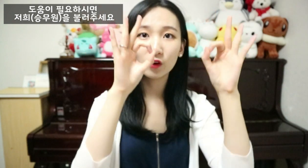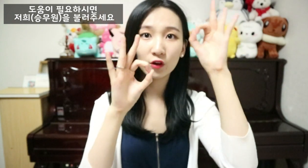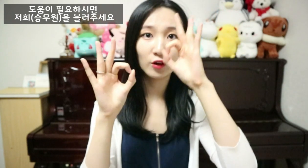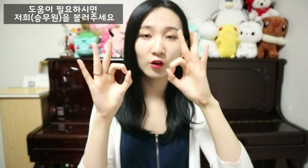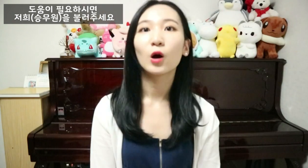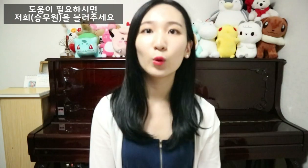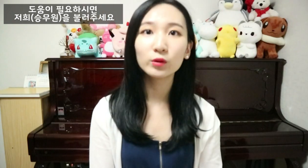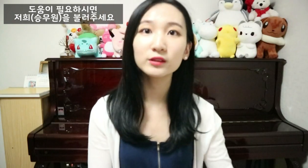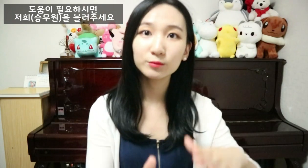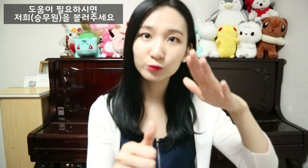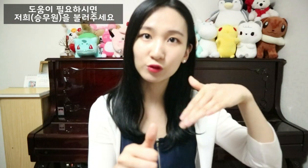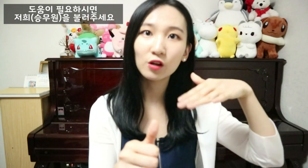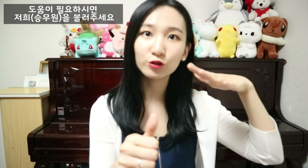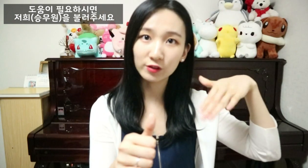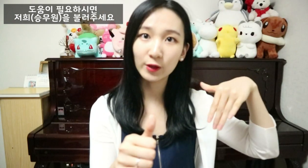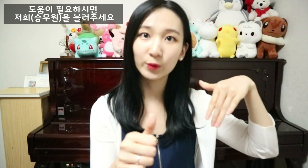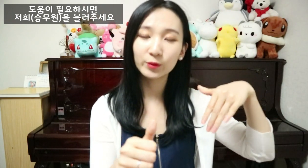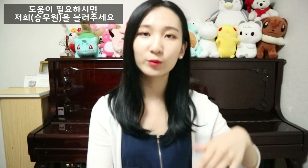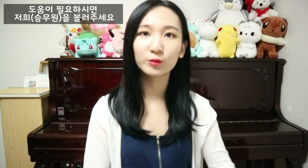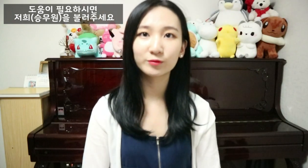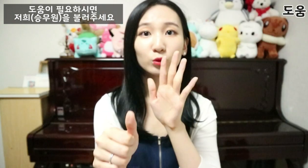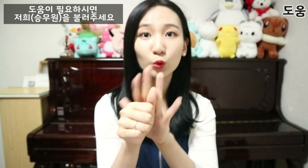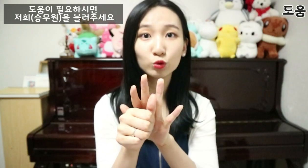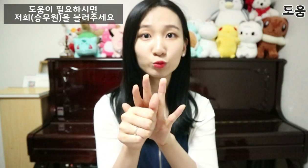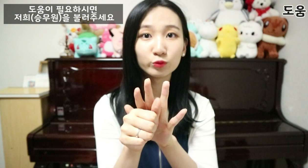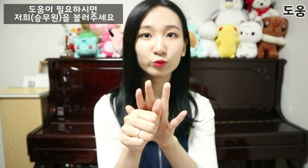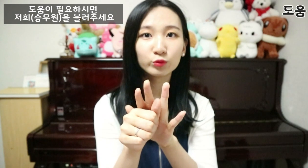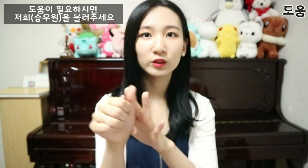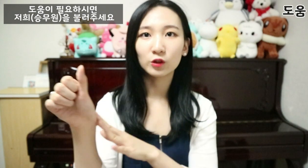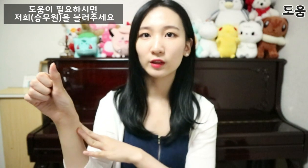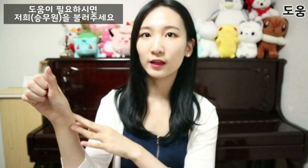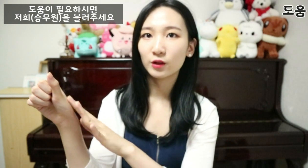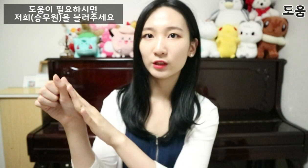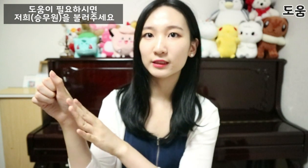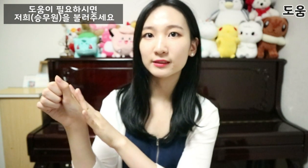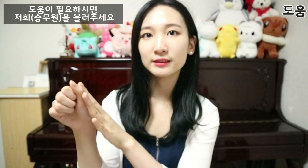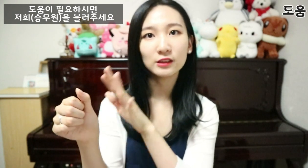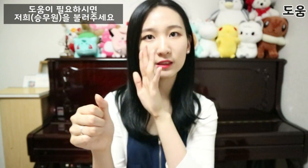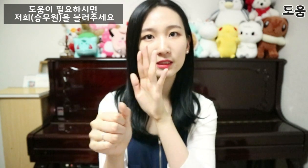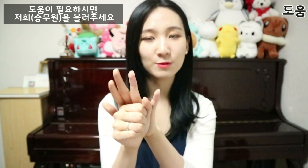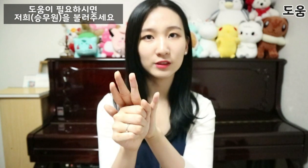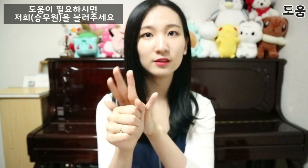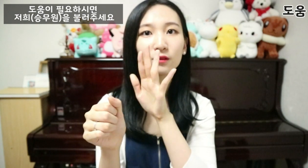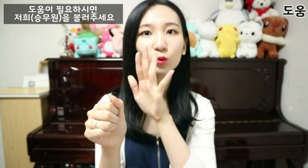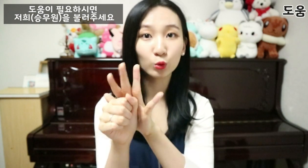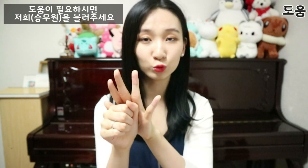혹은 불러주세요. 동 이렇게 여기 등을 이렇게 치면 동